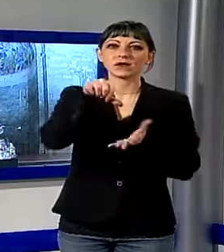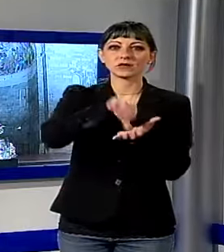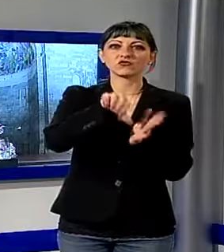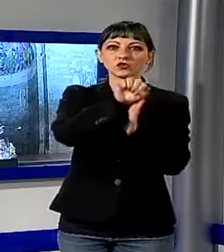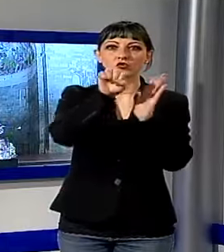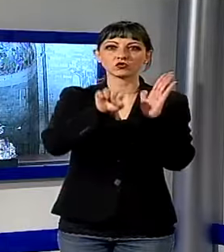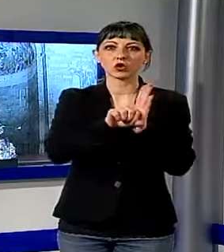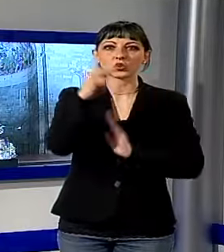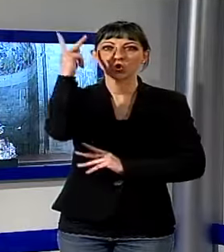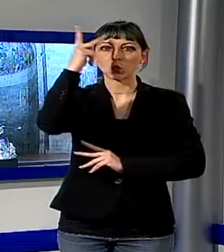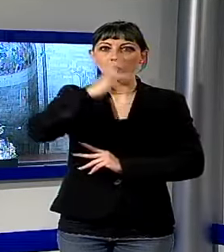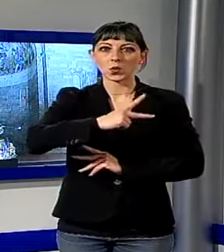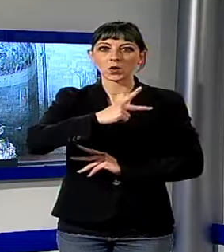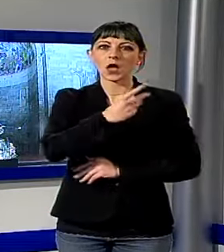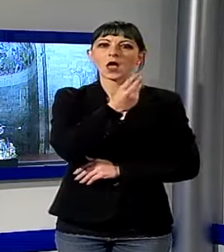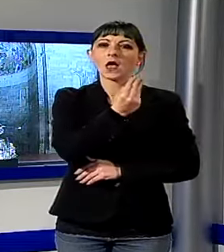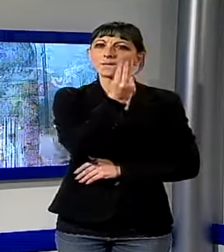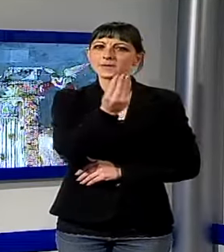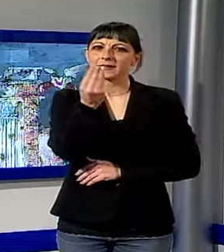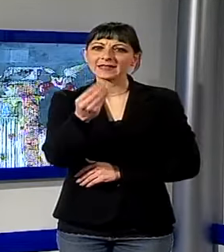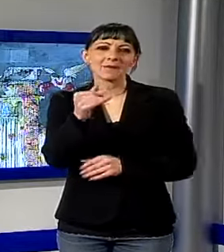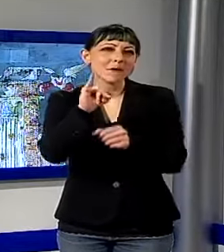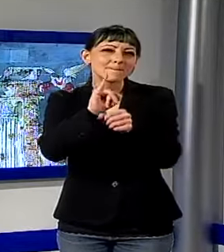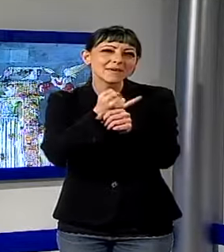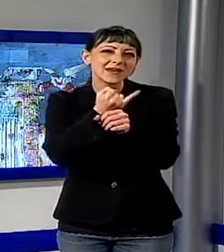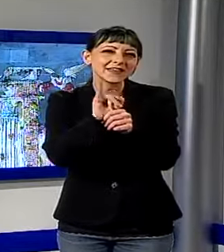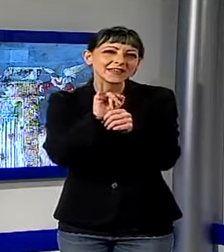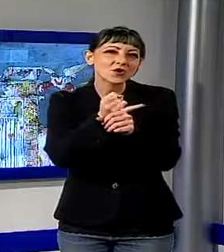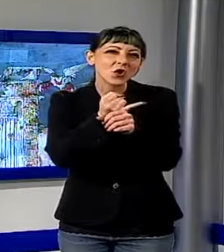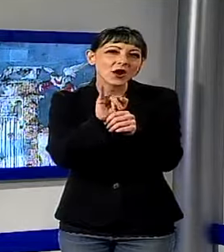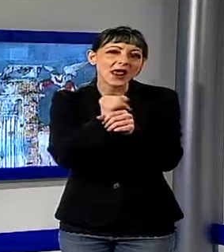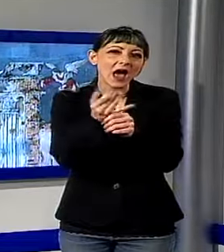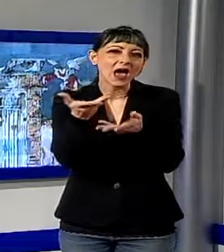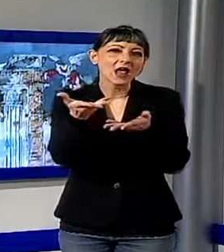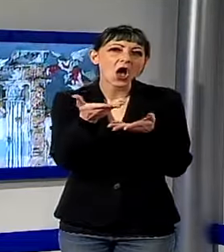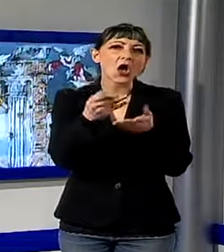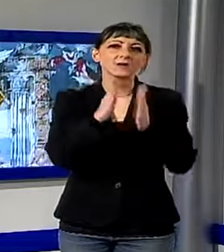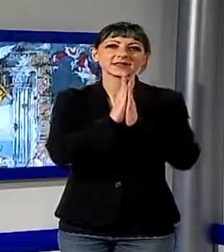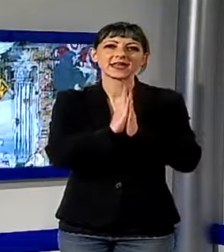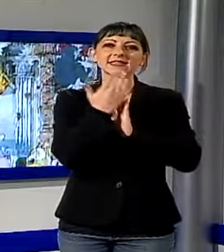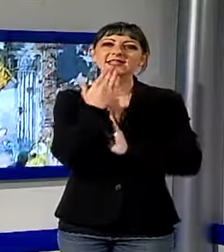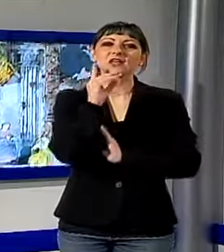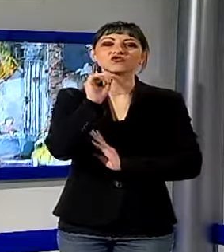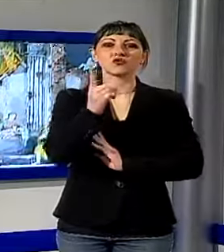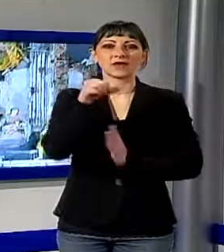è un allestimento assolutamente particolare quello del presepe ospitato nella chiesa di San Giovanni in centro storico